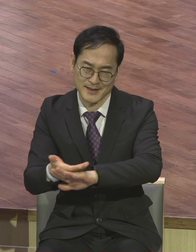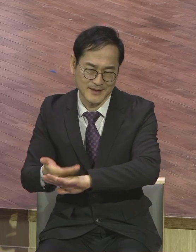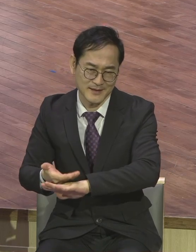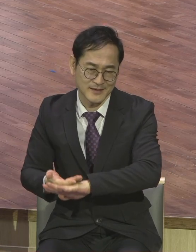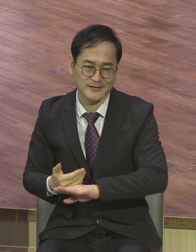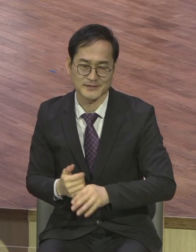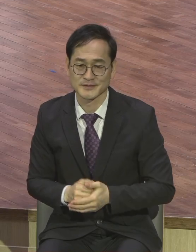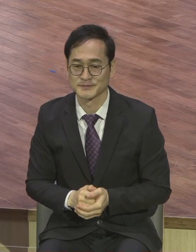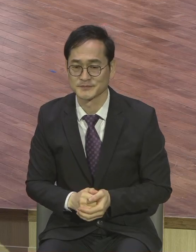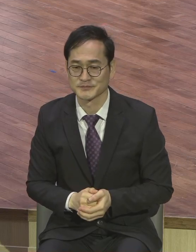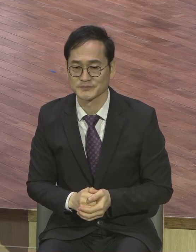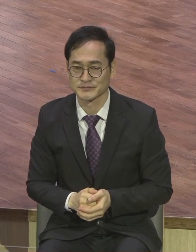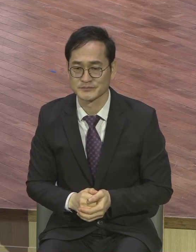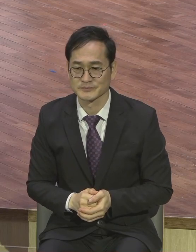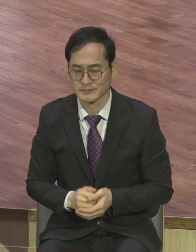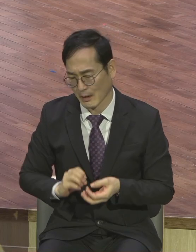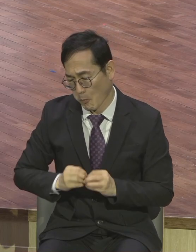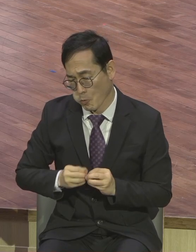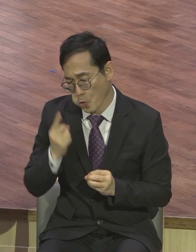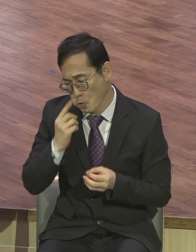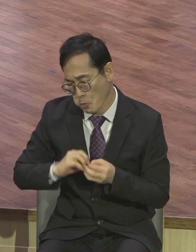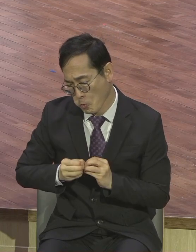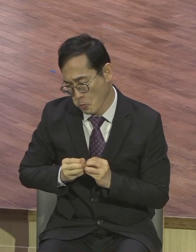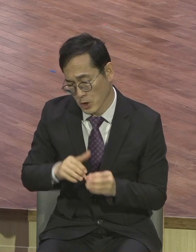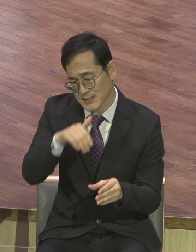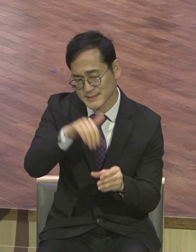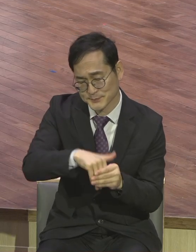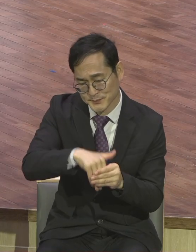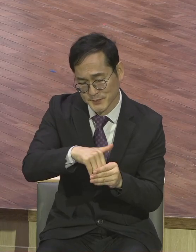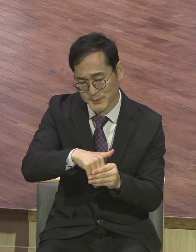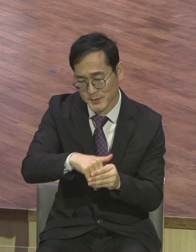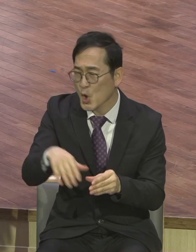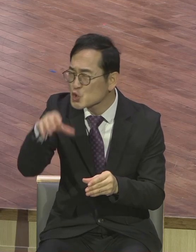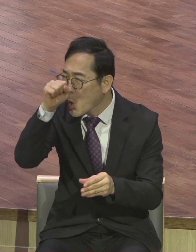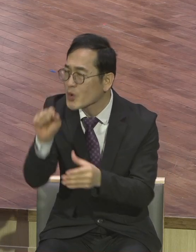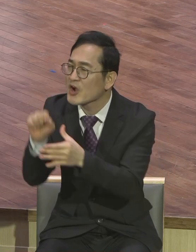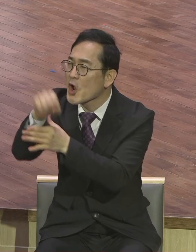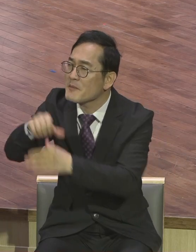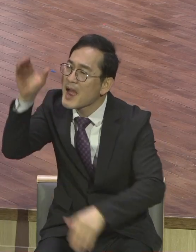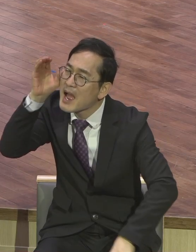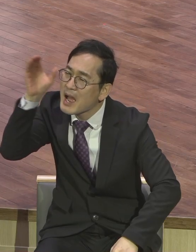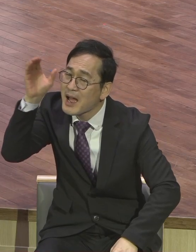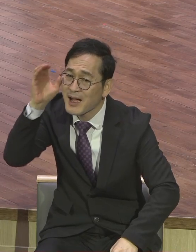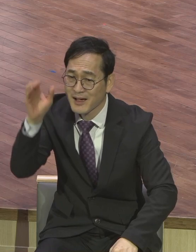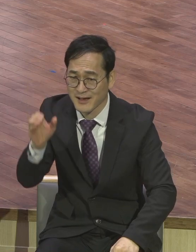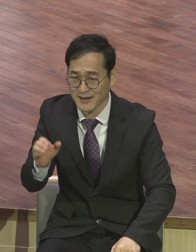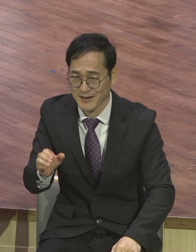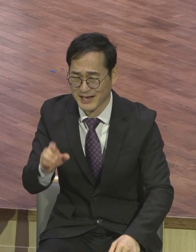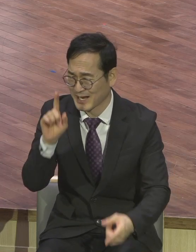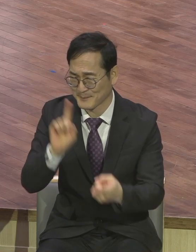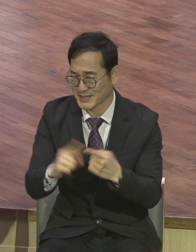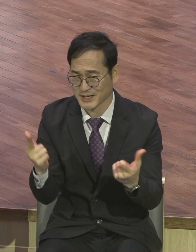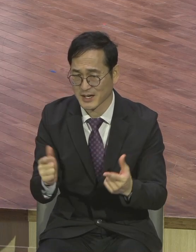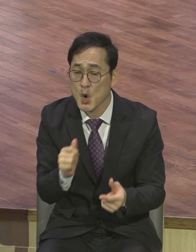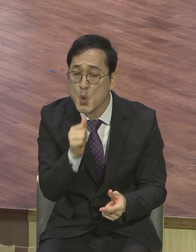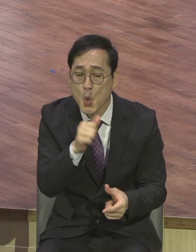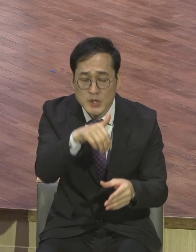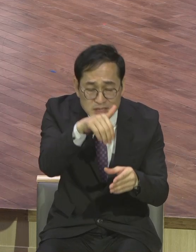엉뚱한 것을 심어놓고 다른 것을 구하고 있으면 안되죠. 콩을 심어놓고 팥을